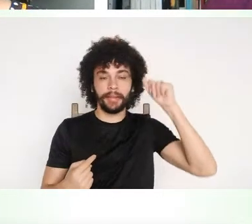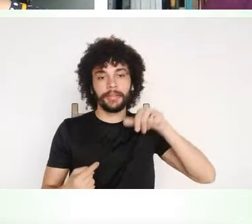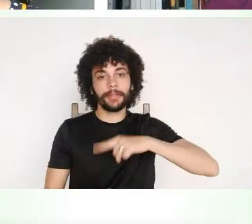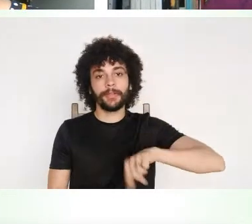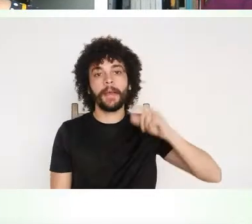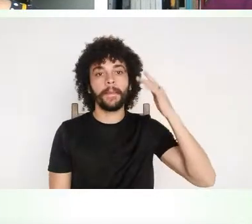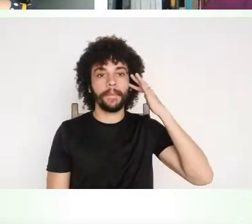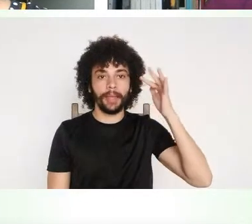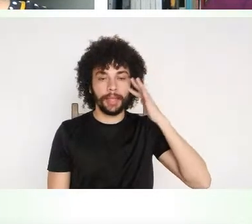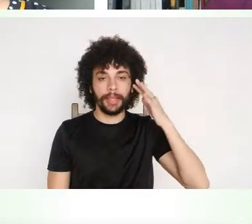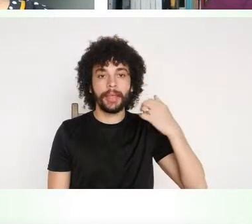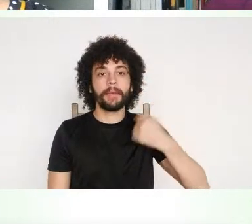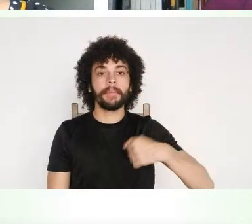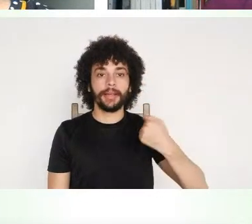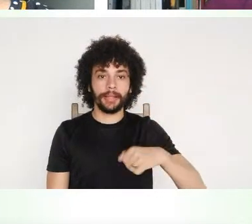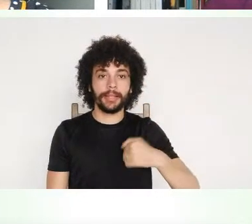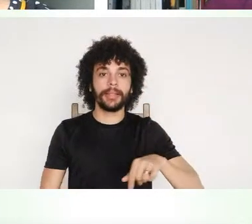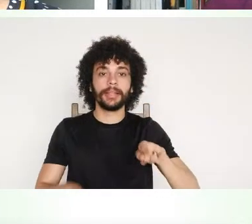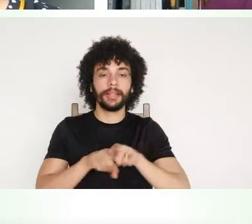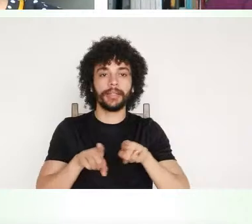e nos